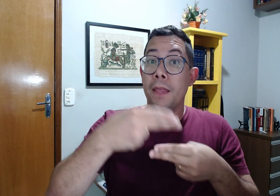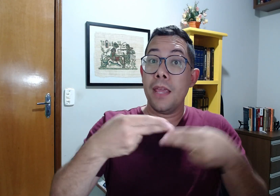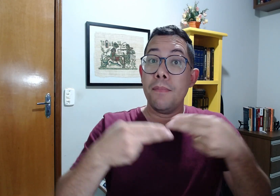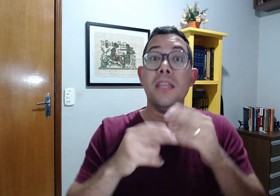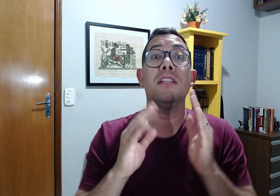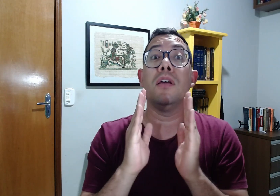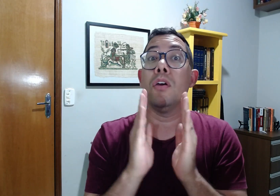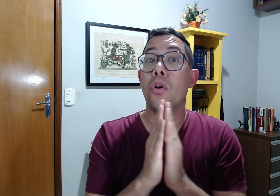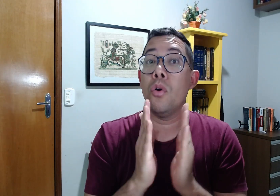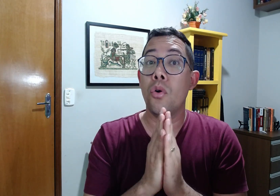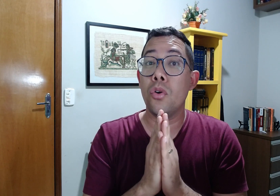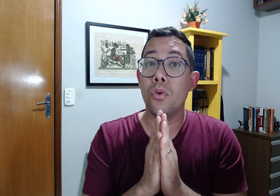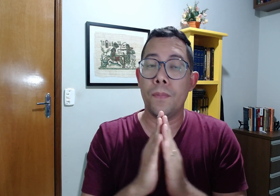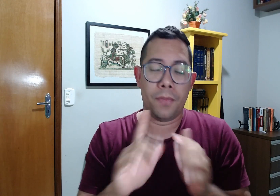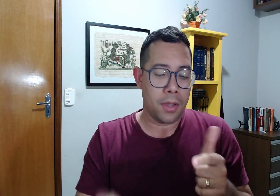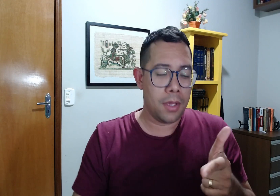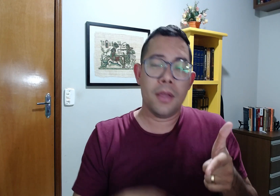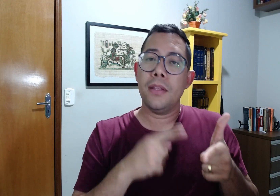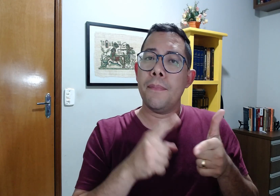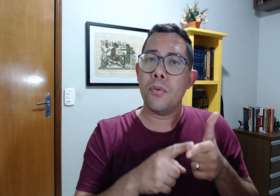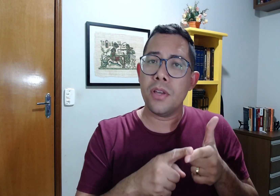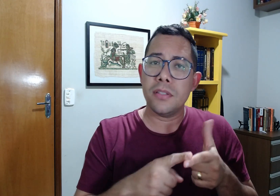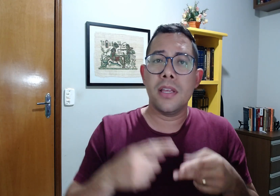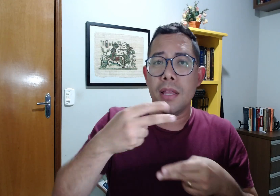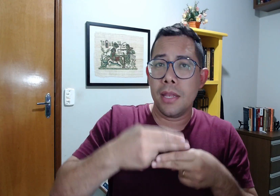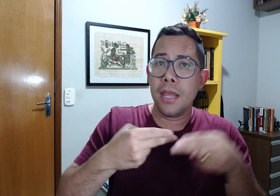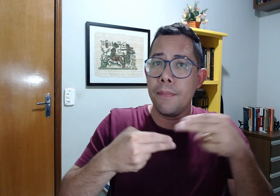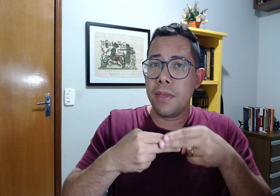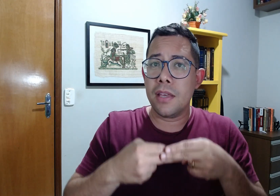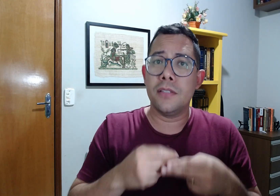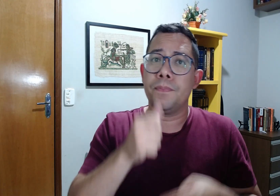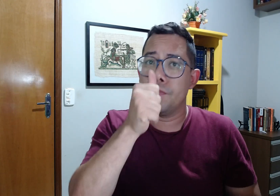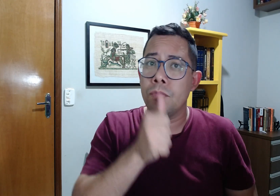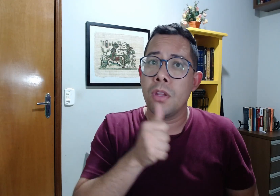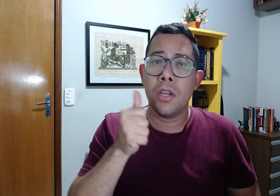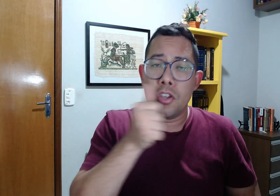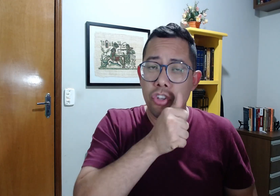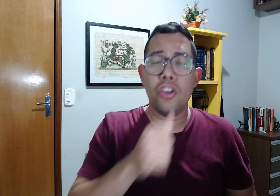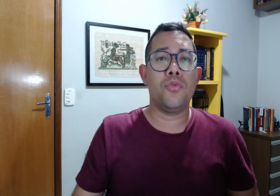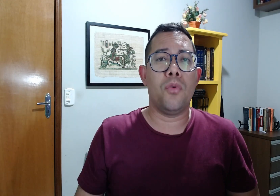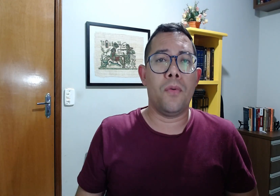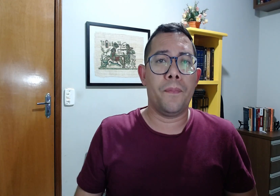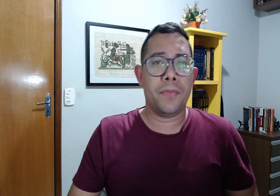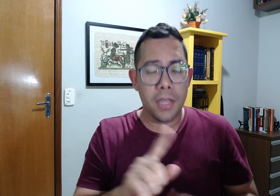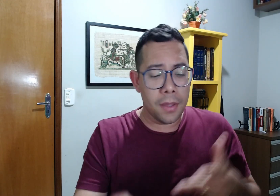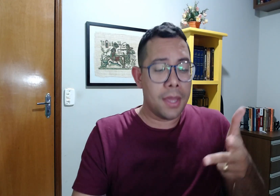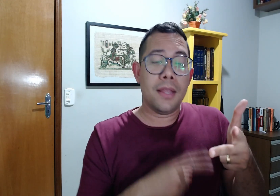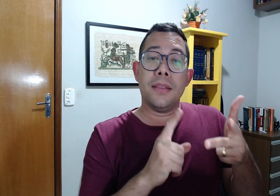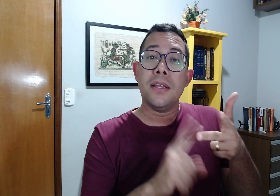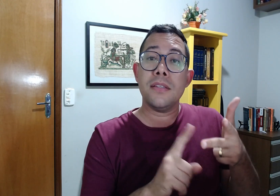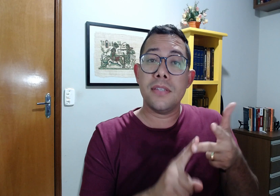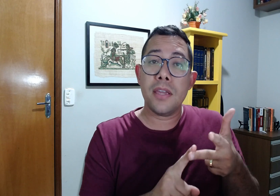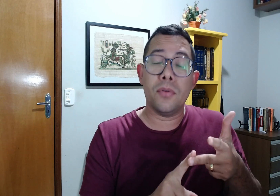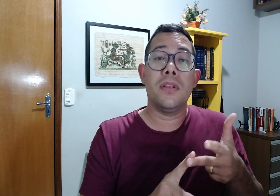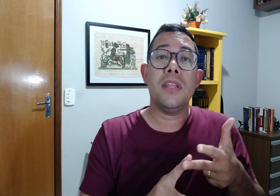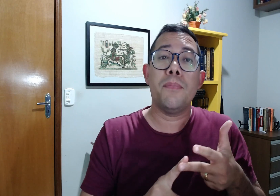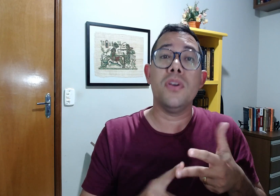Neemias orou. Depois, Neemias jejuou. E terceiro, depois,